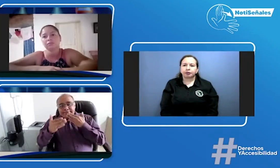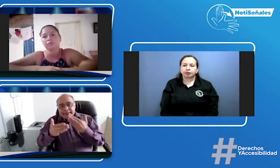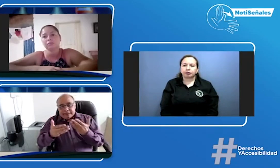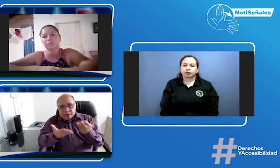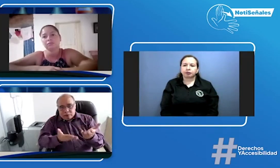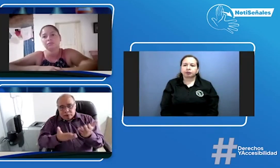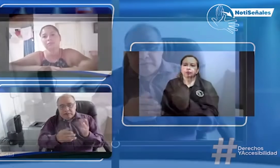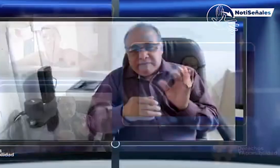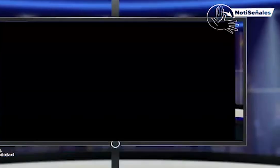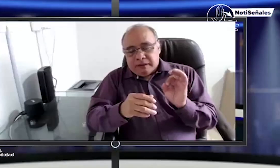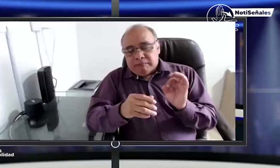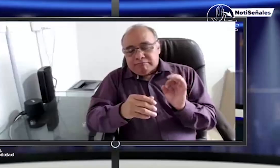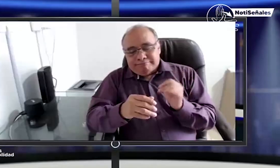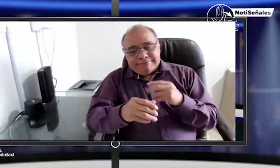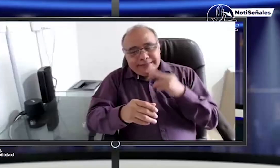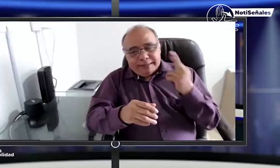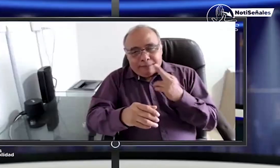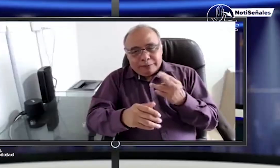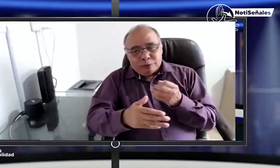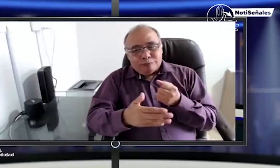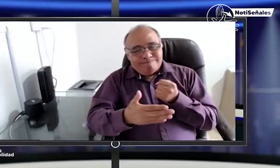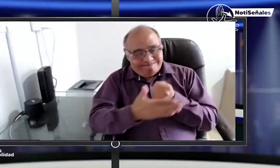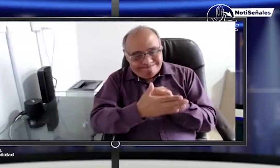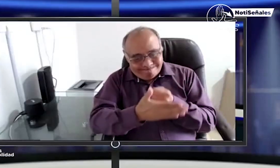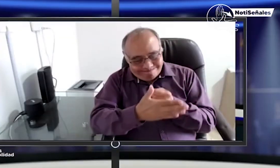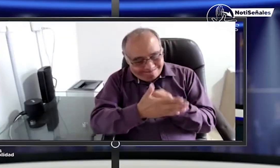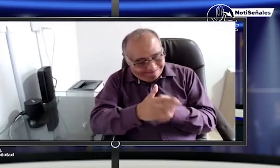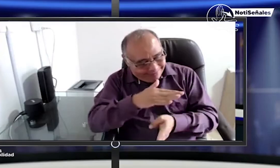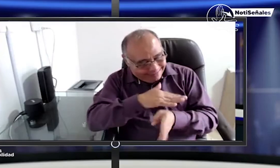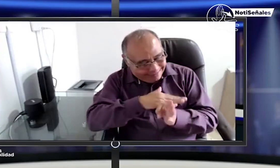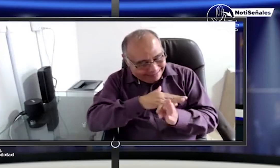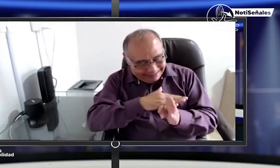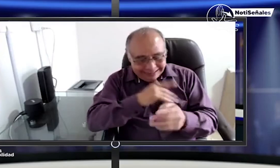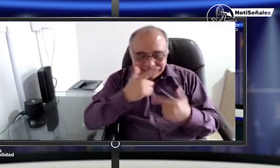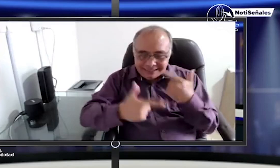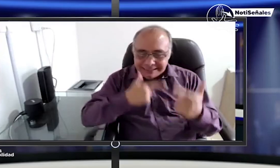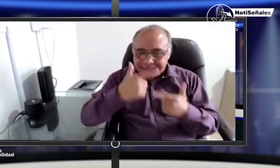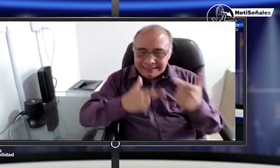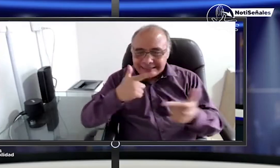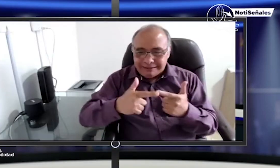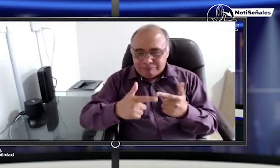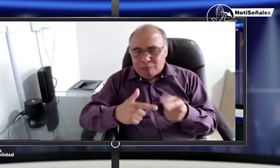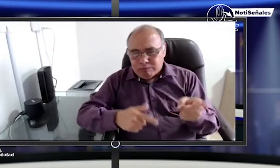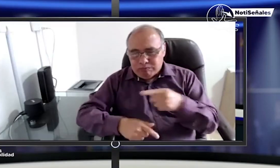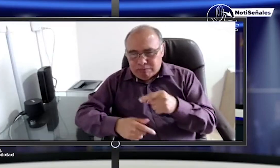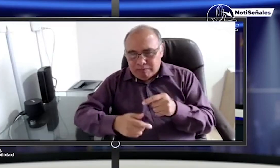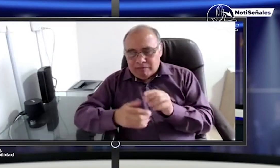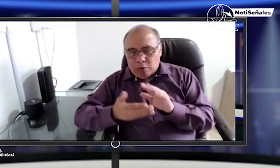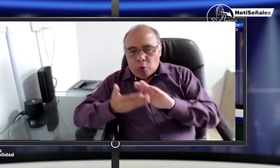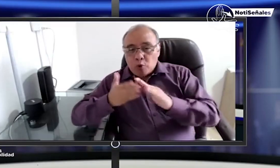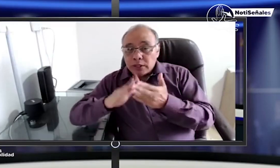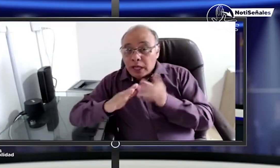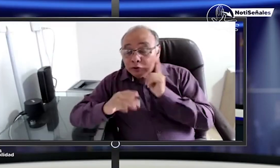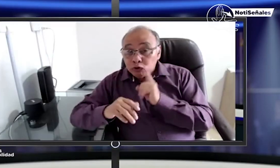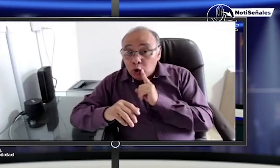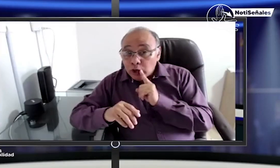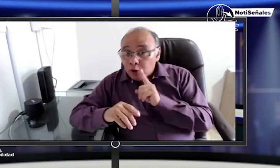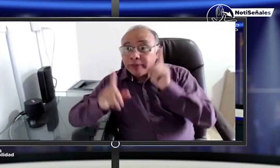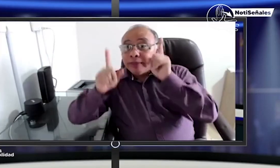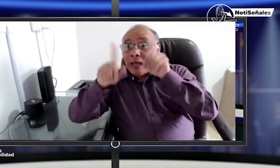claro que sí muchas gracias a usted señora Jessica y le repito pues que nosotros continuamos también en esa lucha también en